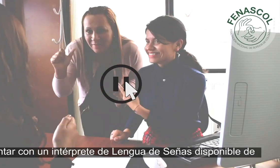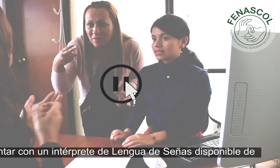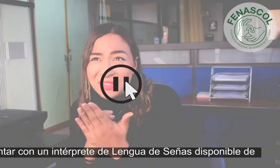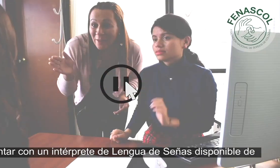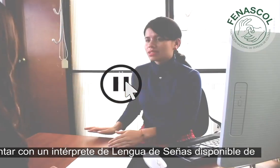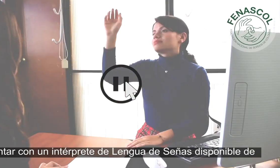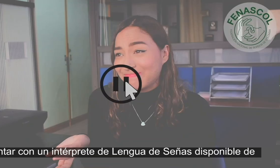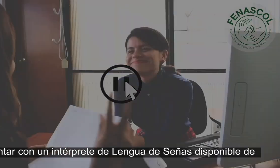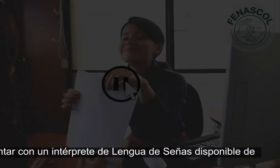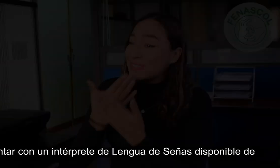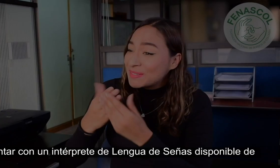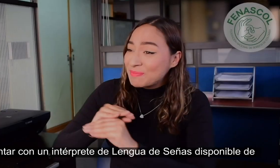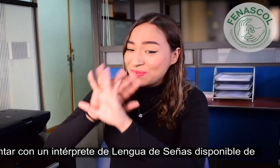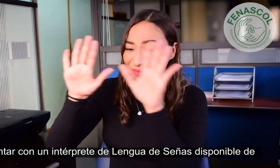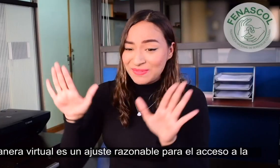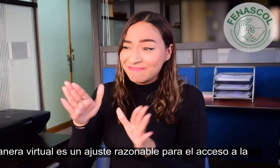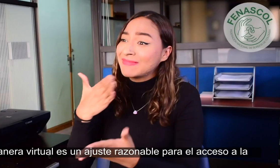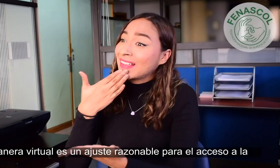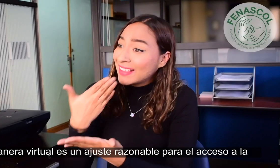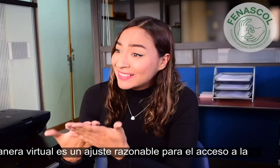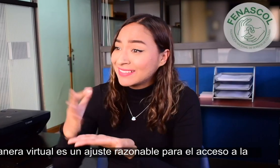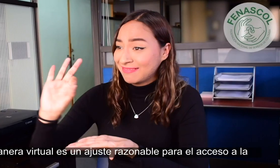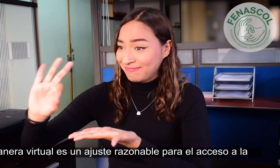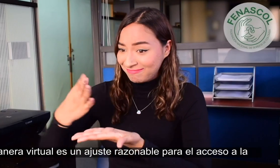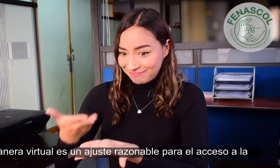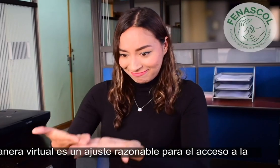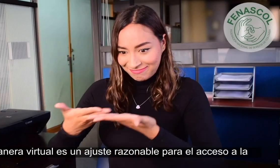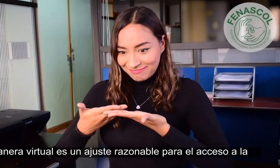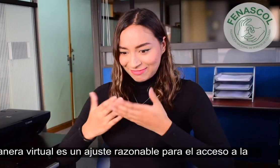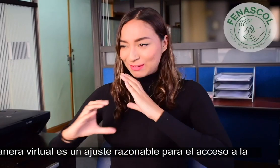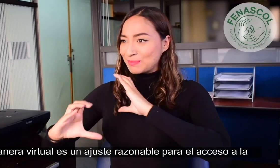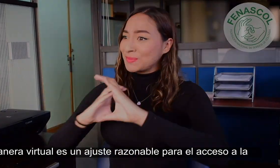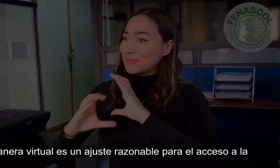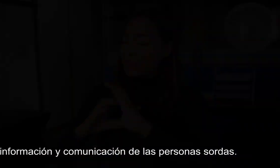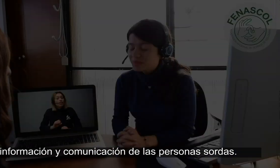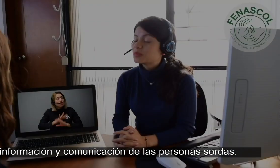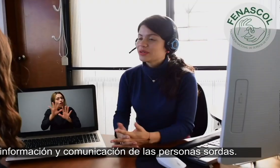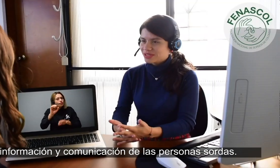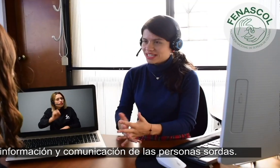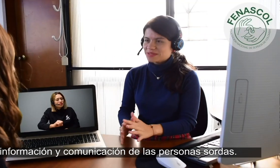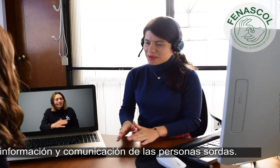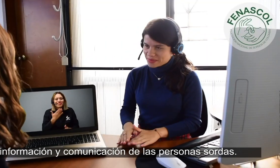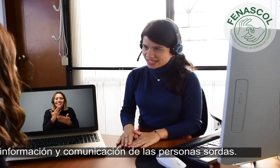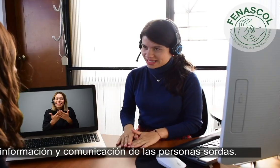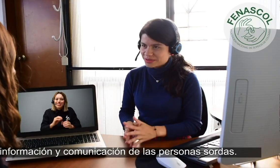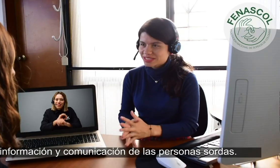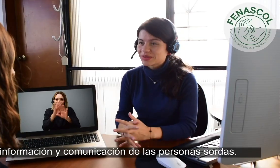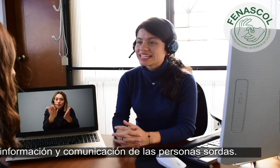intérprete de lengua de señas disponible de manera virtual es un ajuste razonable para el acceso a la información y la comunicación de las